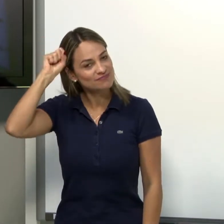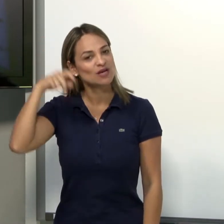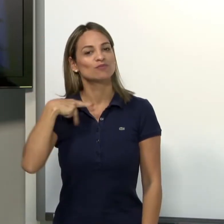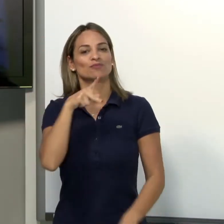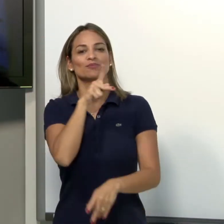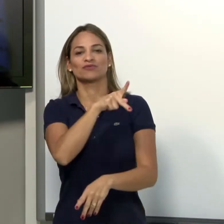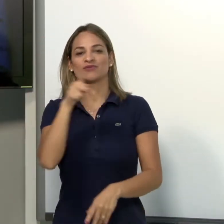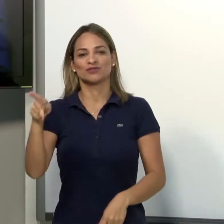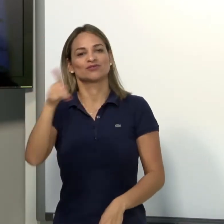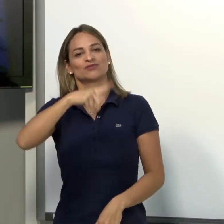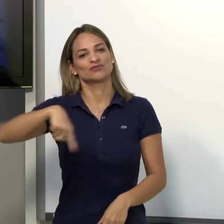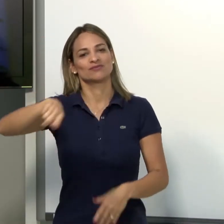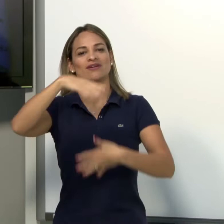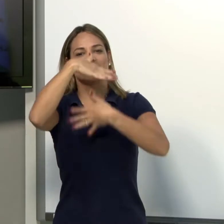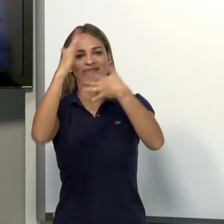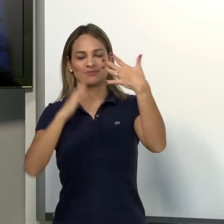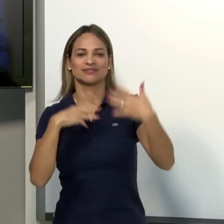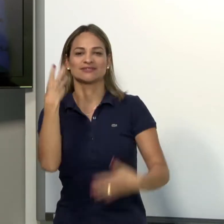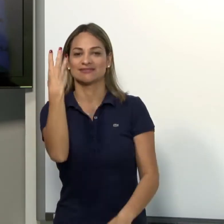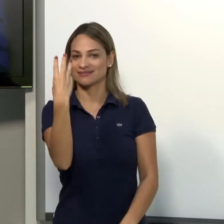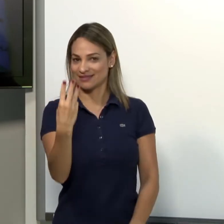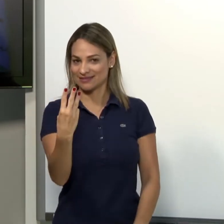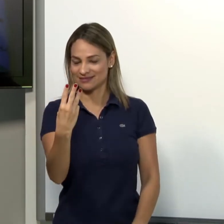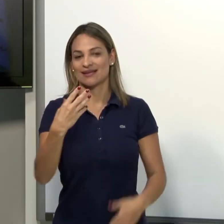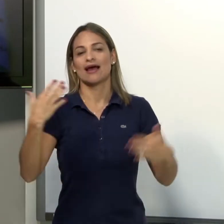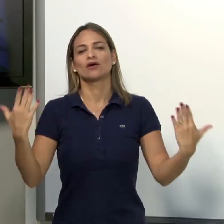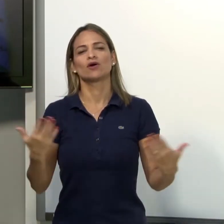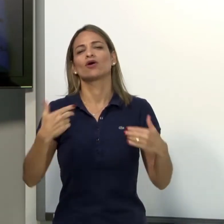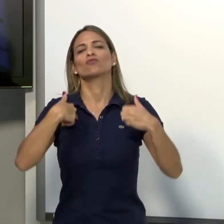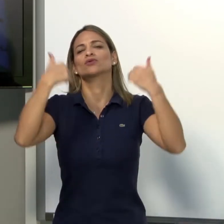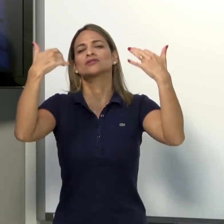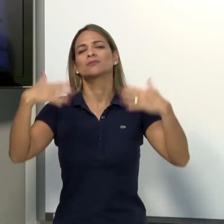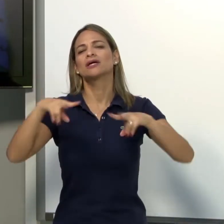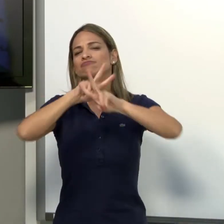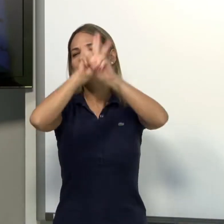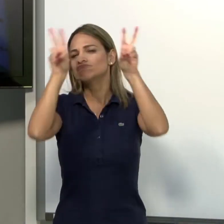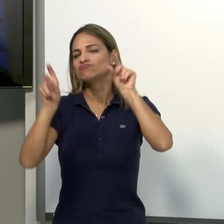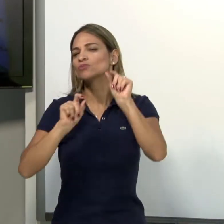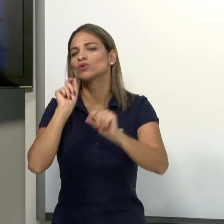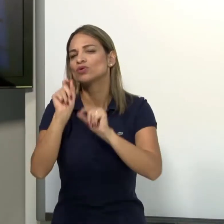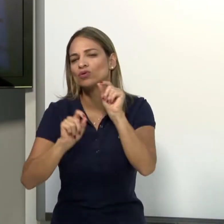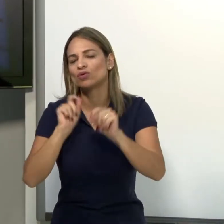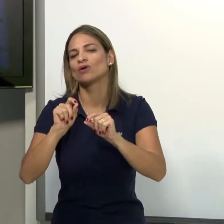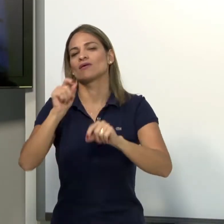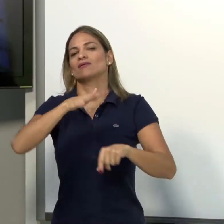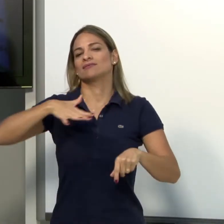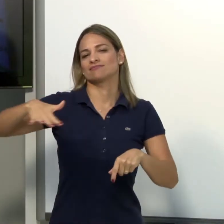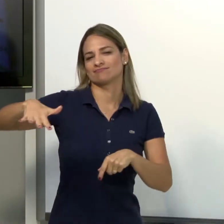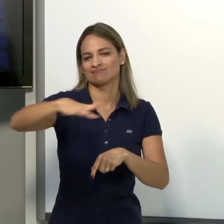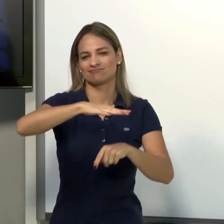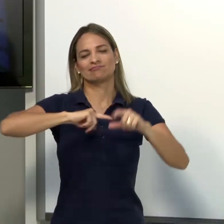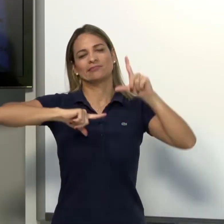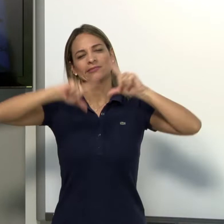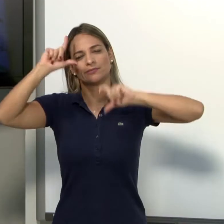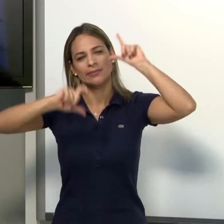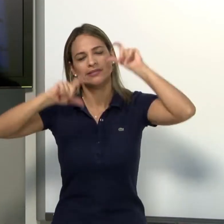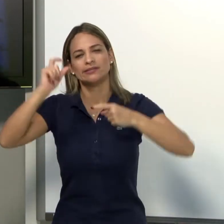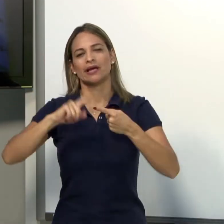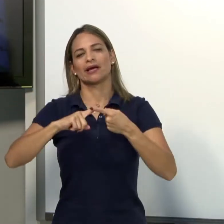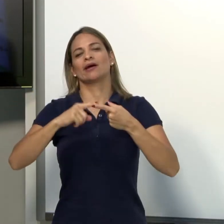sou a professora da disciplina Língua Brasileira de Sinais 3 e eu vou falar um pouco da área de conhecimento que vai